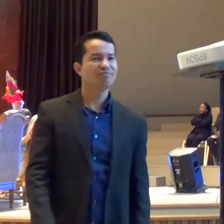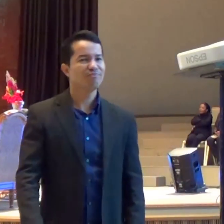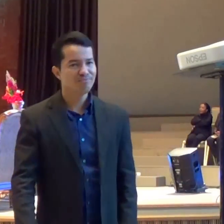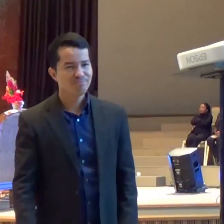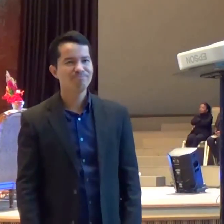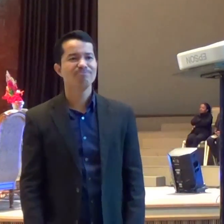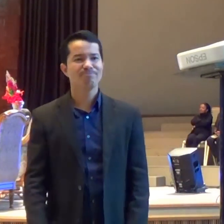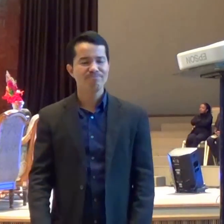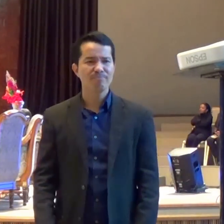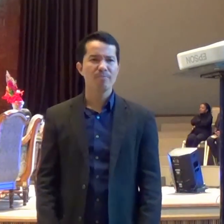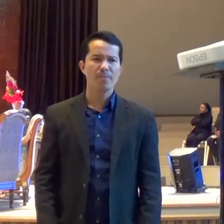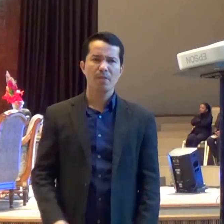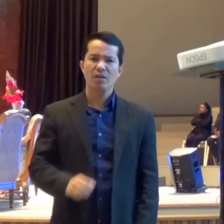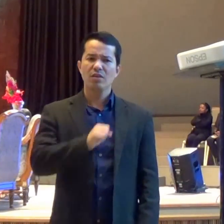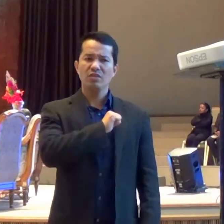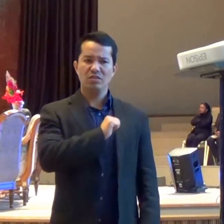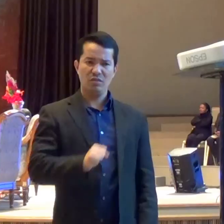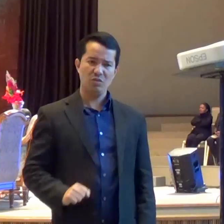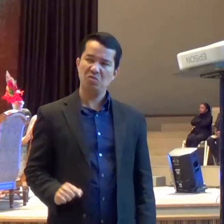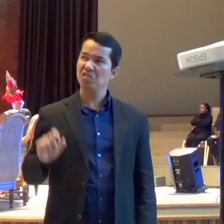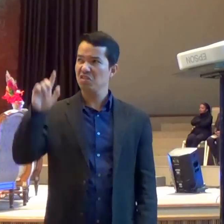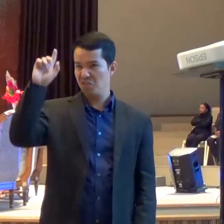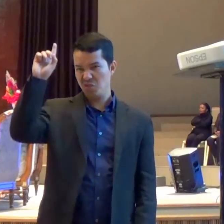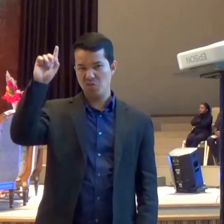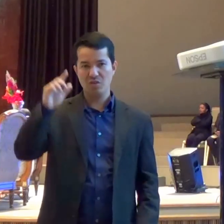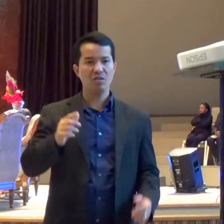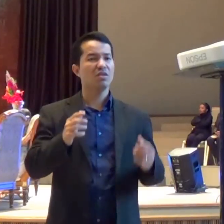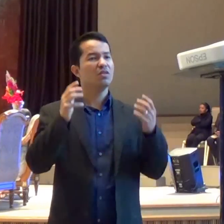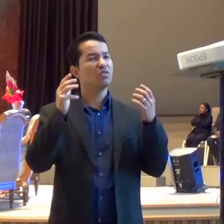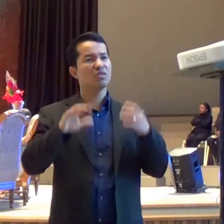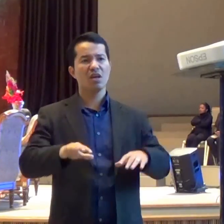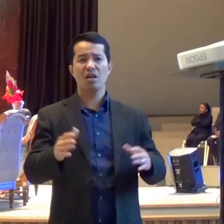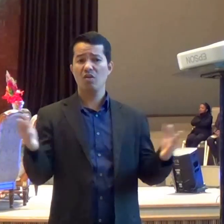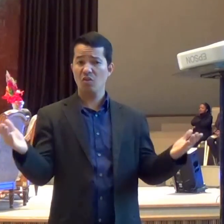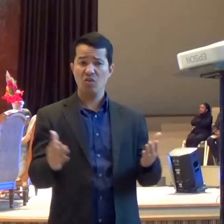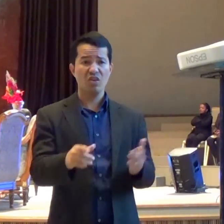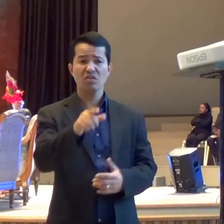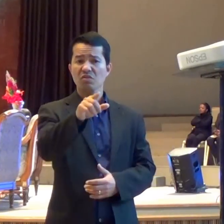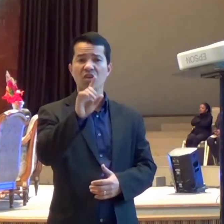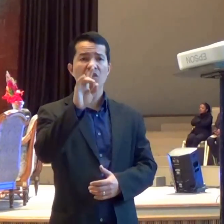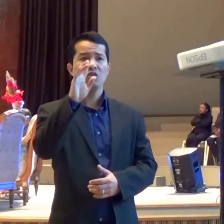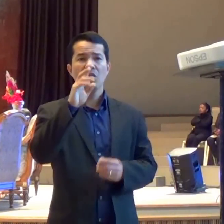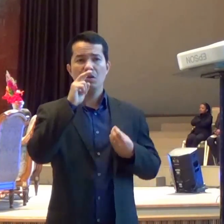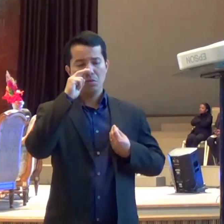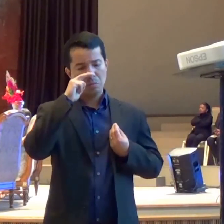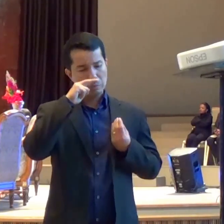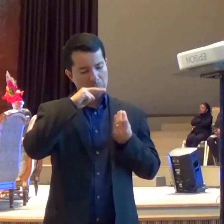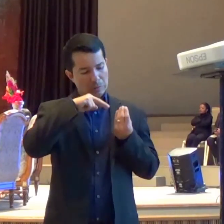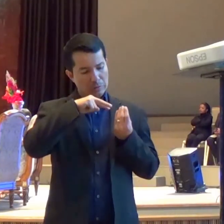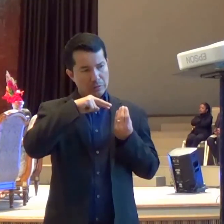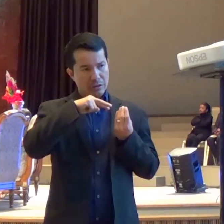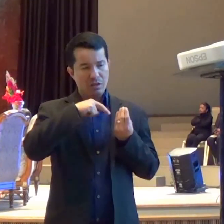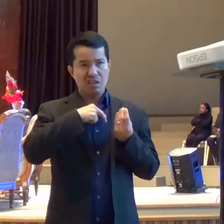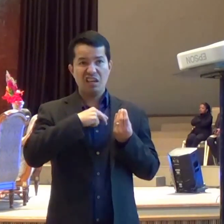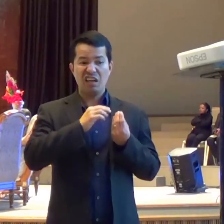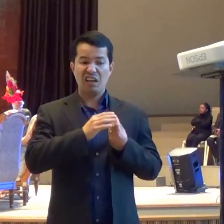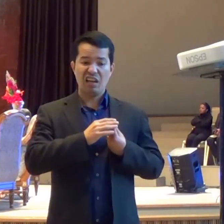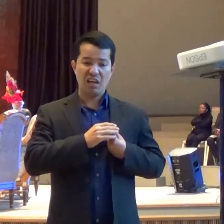O Senhor Senhor não quer Que você Simplesmente Hoje Através Do seu auto Exame Não tome Do cálice Ou coma Do